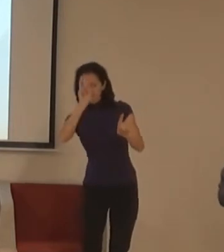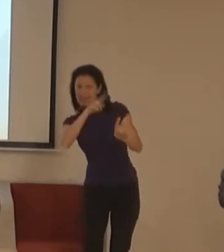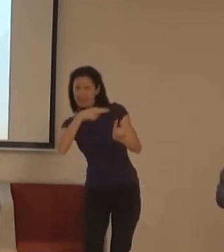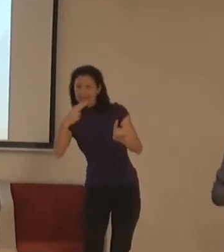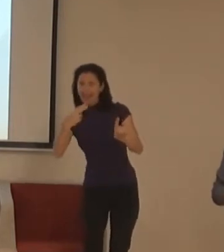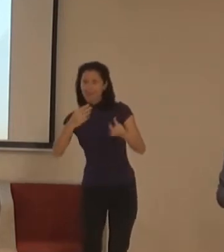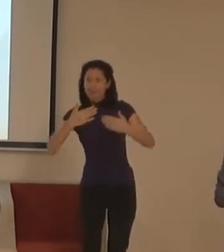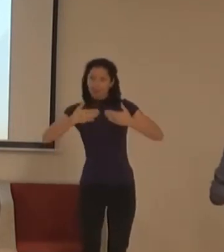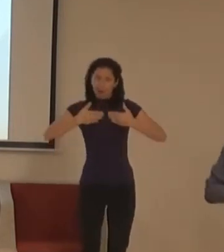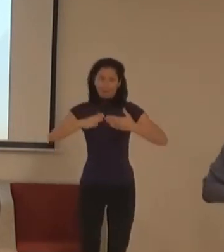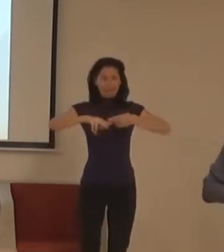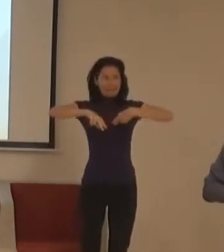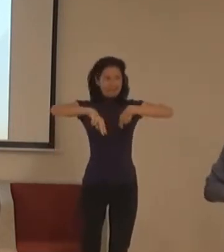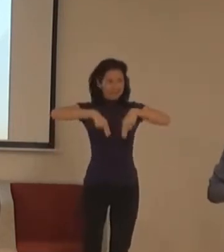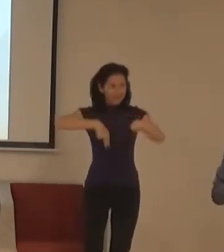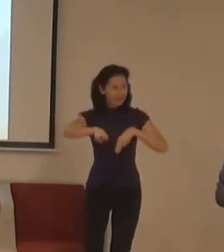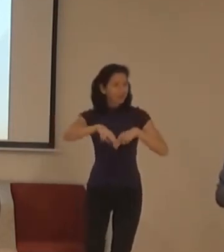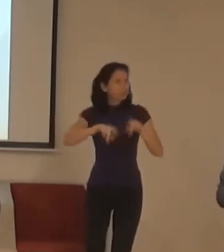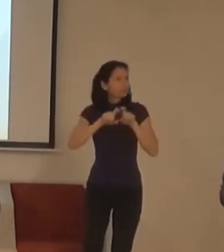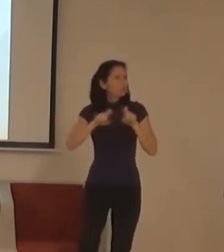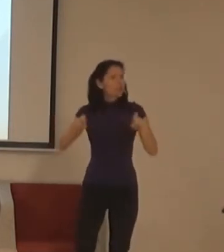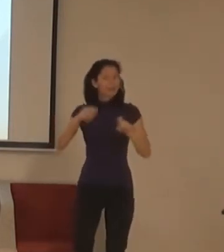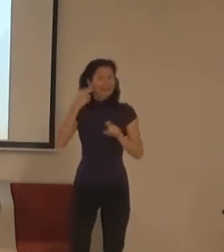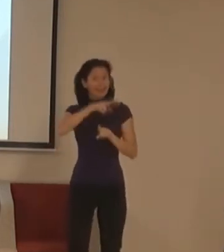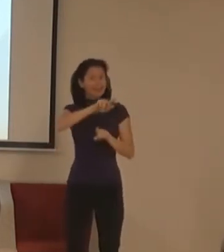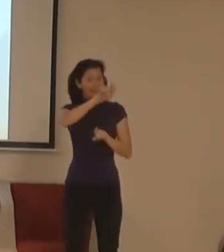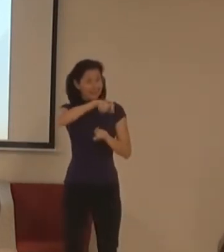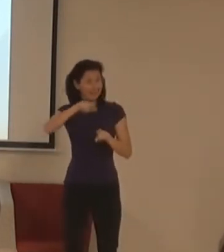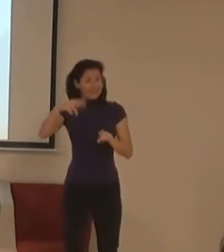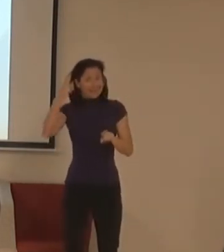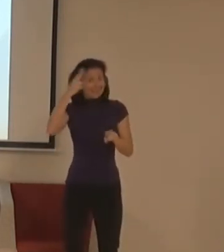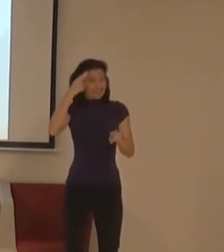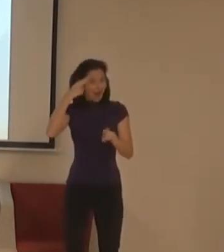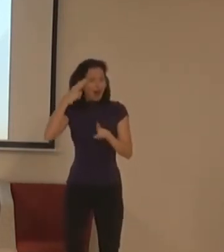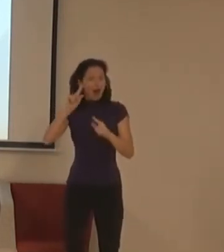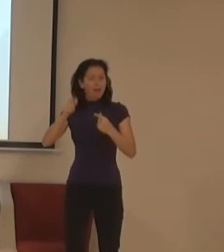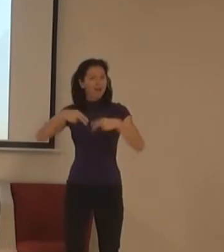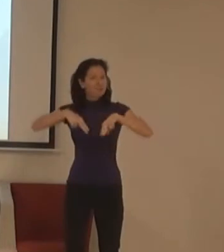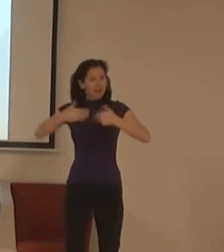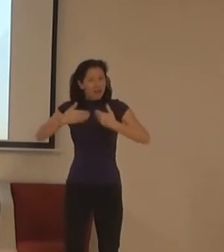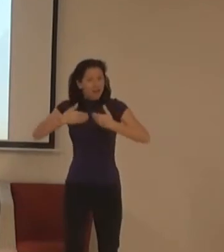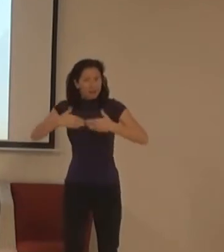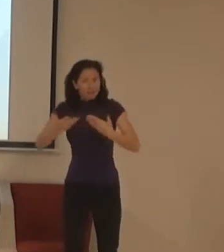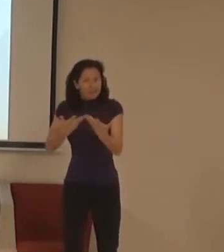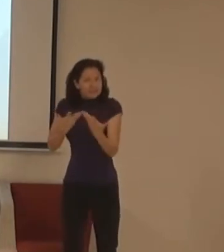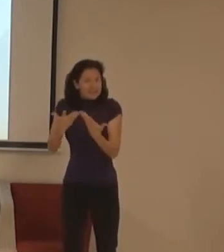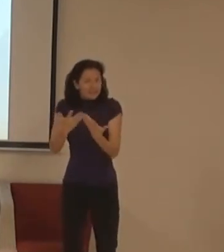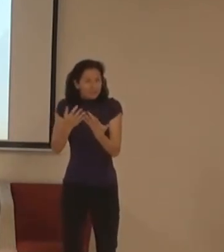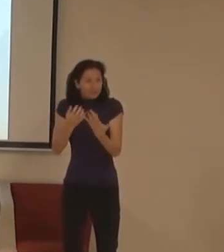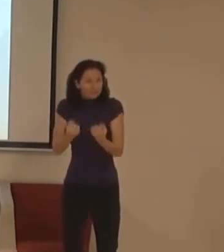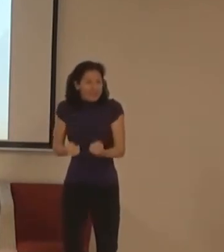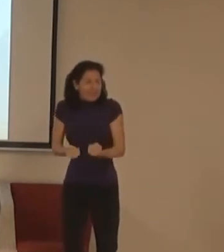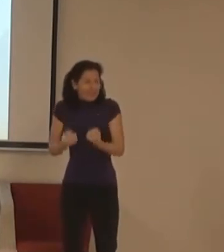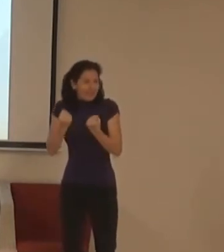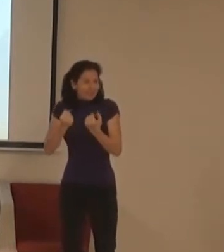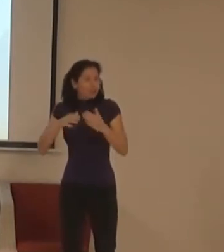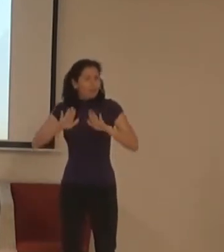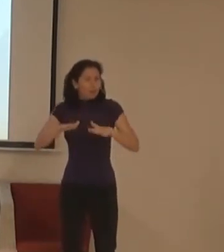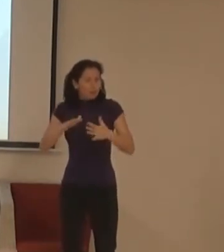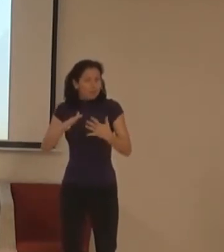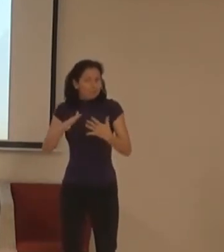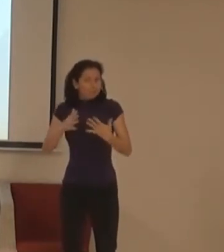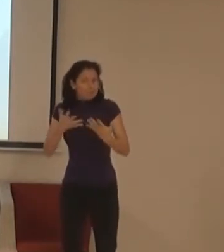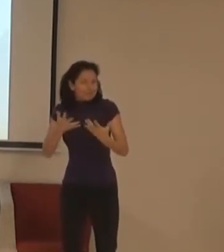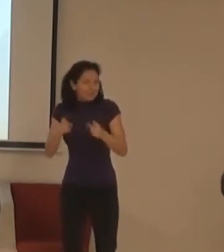To často někteří lidé nedělají ani doma se s kými protižky. Pro mě je hrozně důležité, co jste pojmenovali, protože se to často